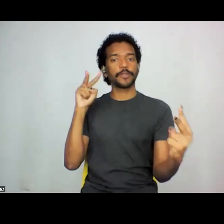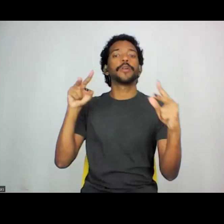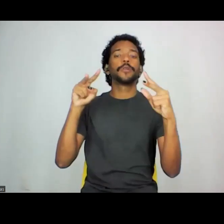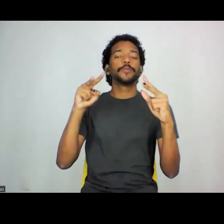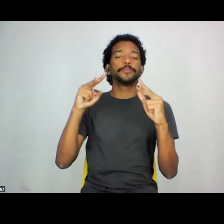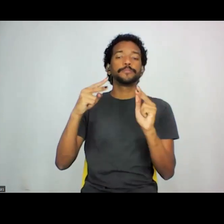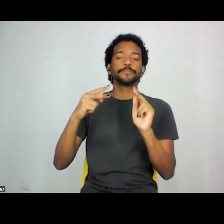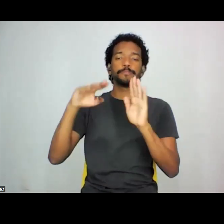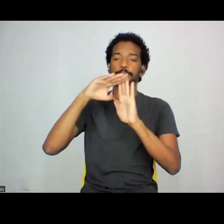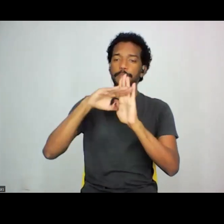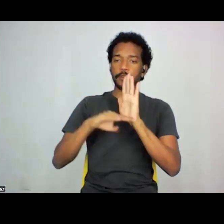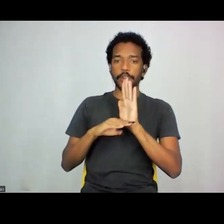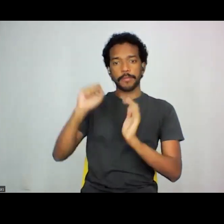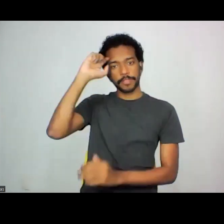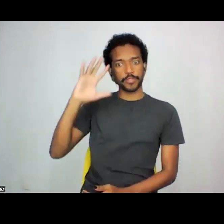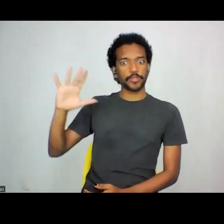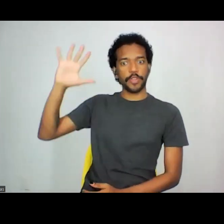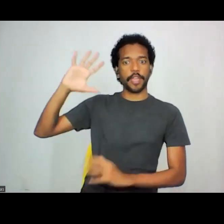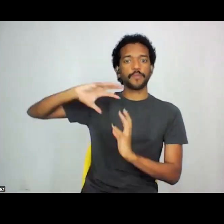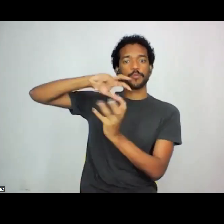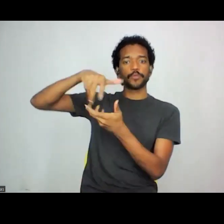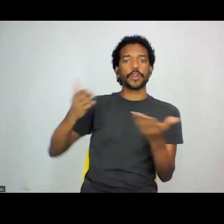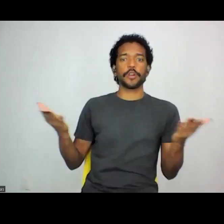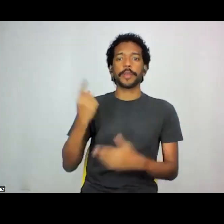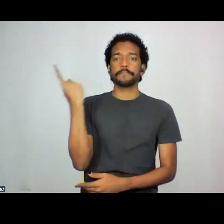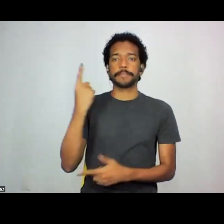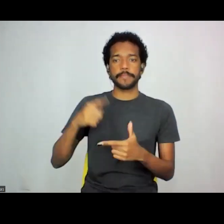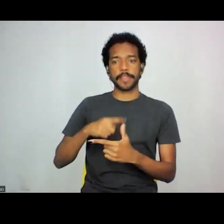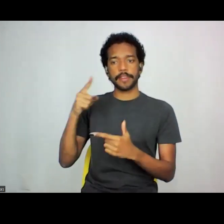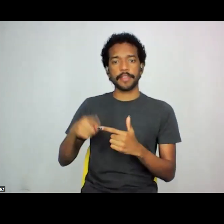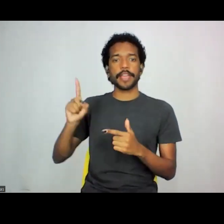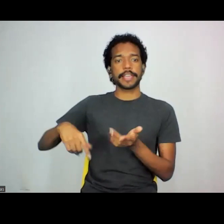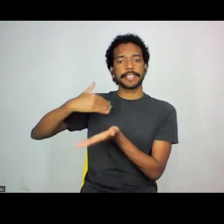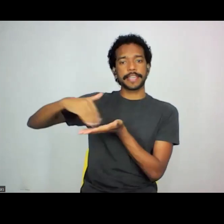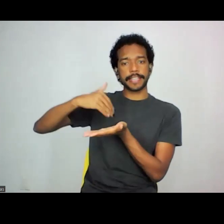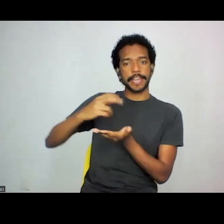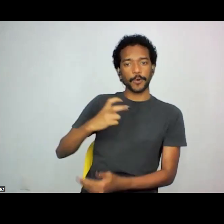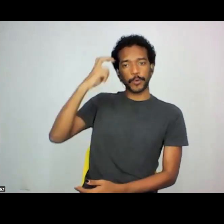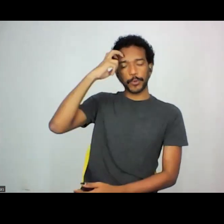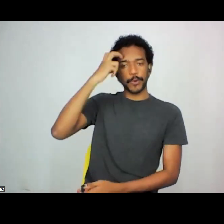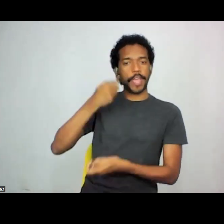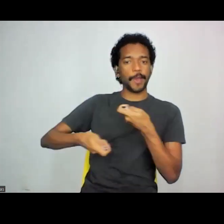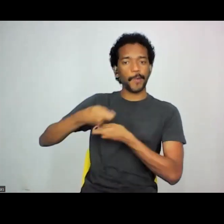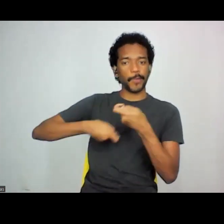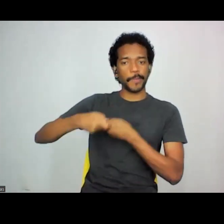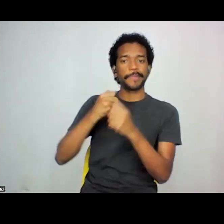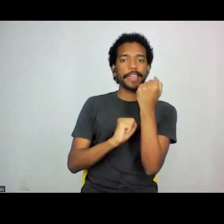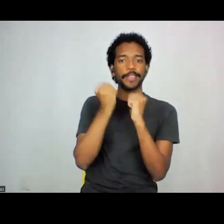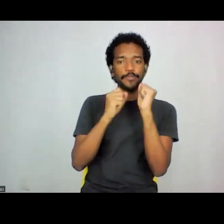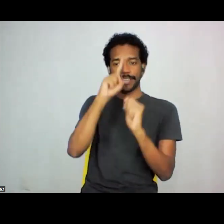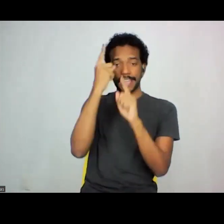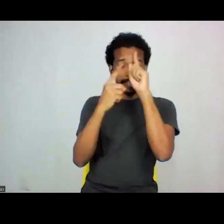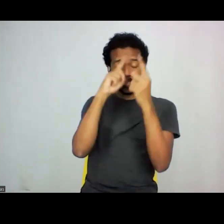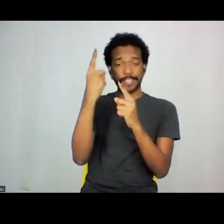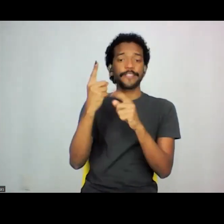a primeira atividade desse ciclo. Lembrando que essa é uma iniciativa da Secretaria de Cultura, Economia e Indústria Criativa do